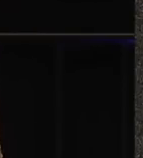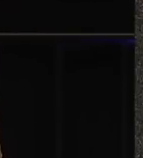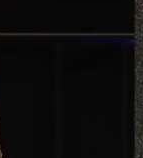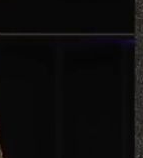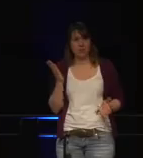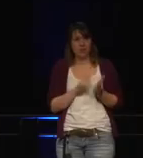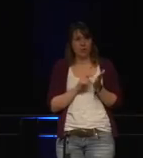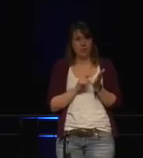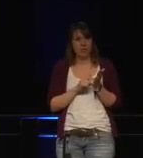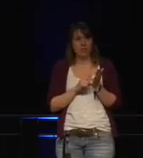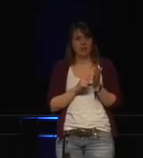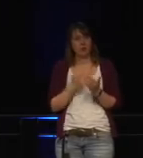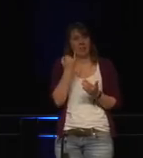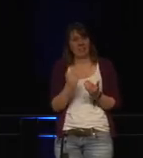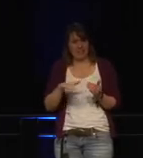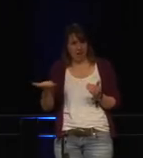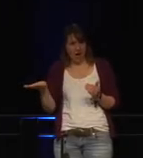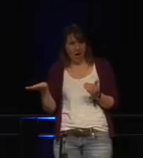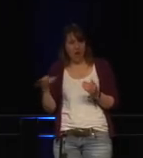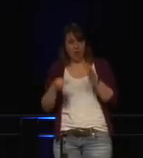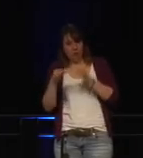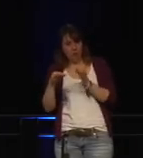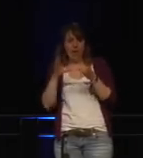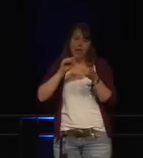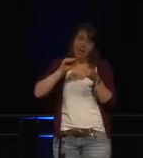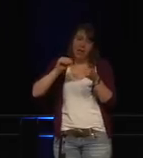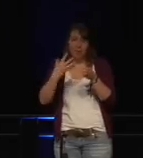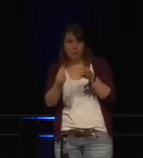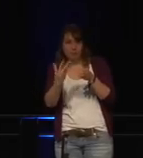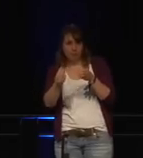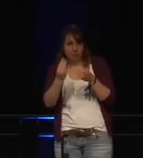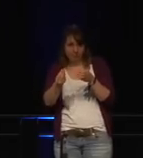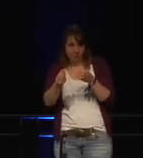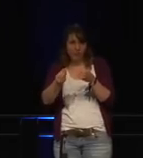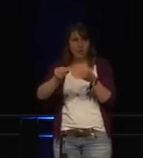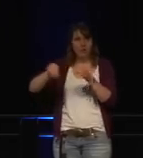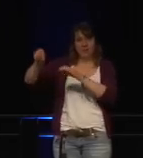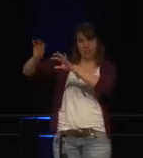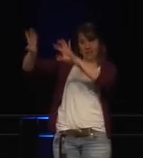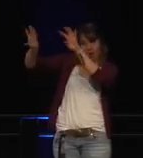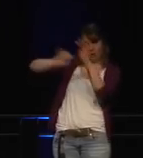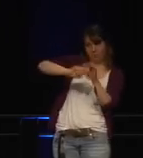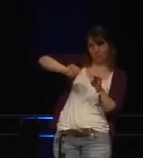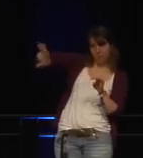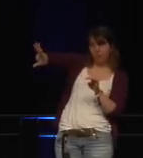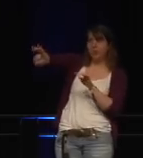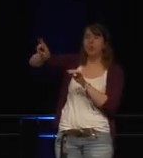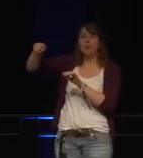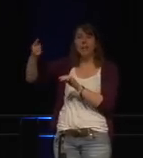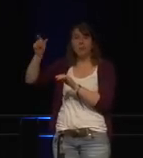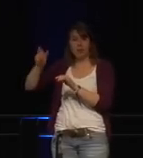mit diesem Spielzeug wurde schon ein Data Breach, also eine Datenleak gemacht.